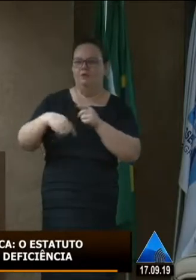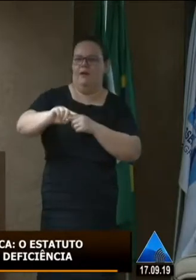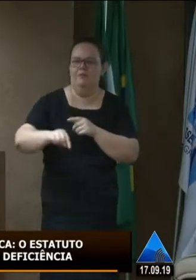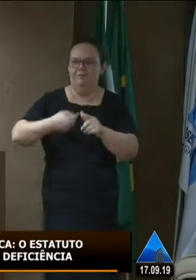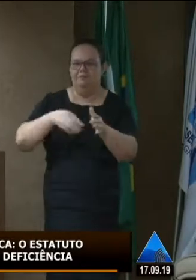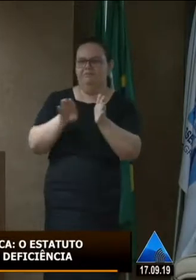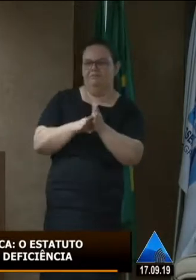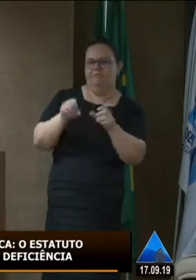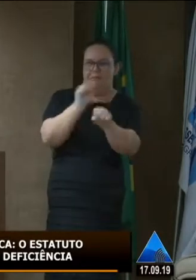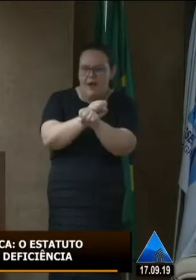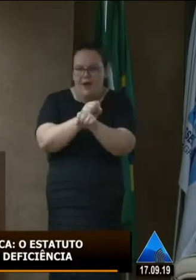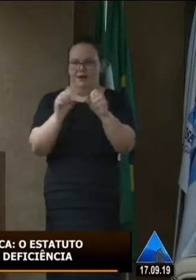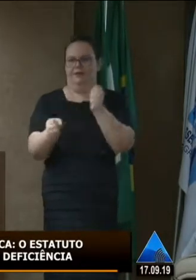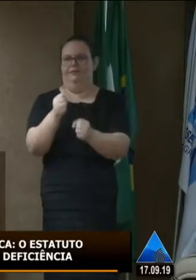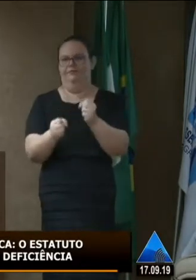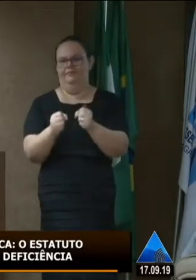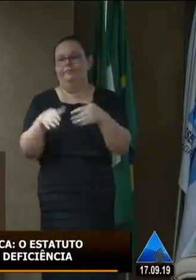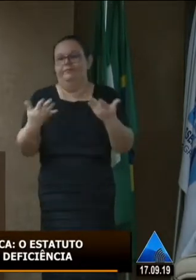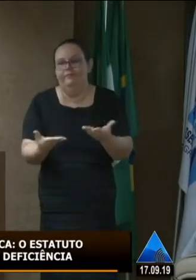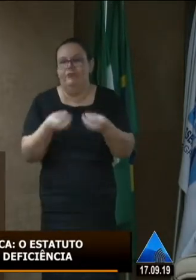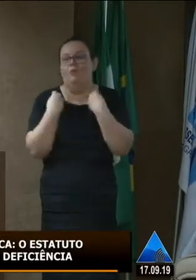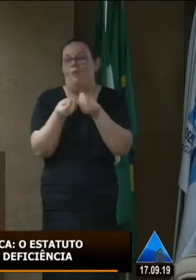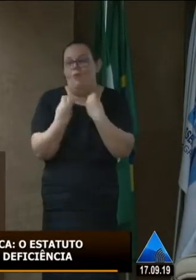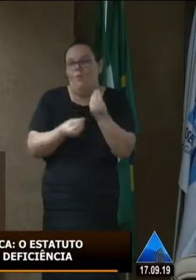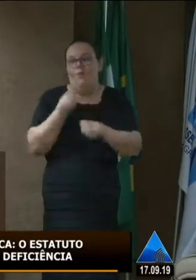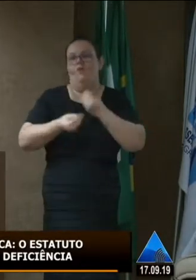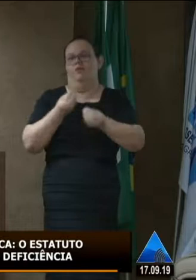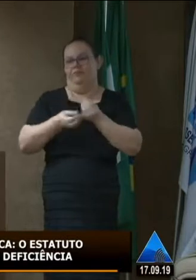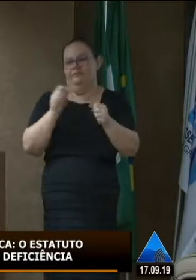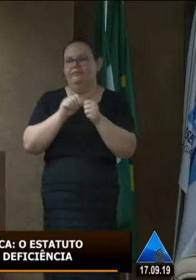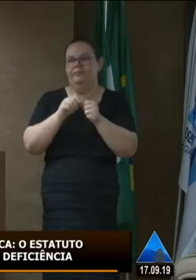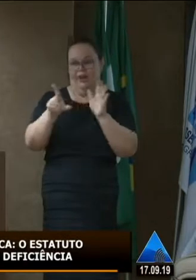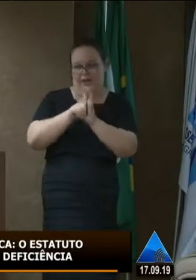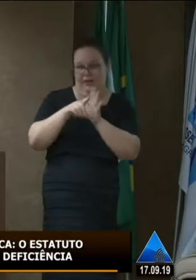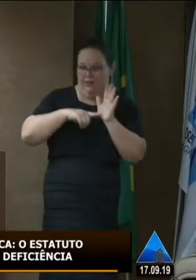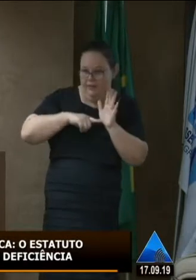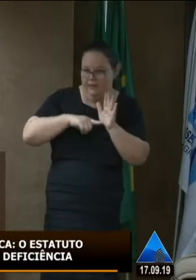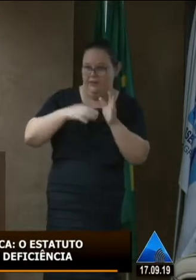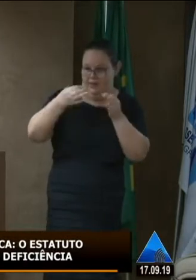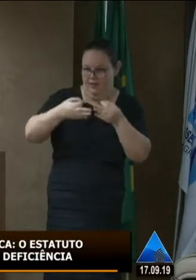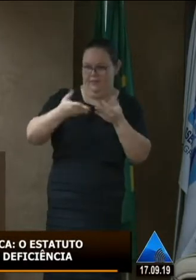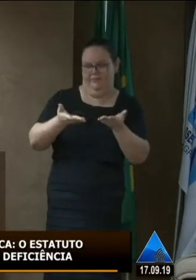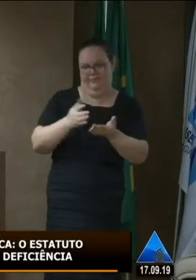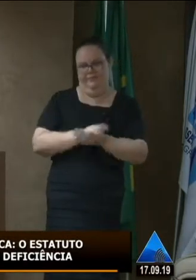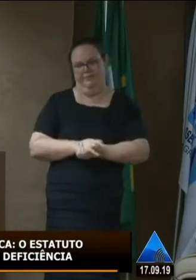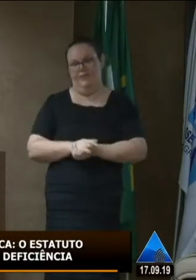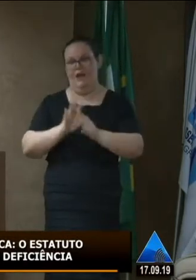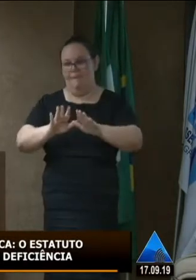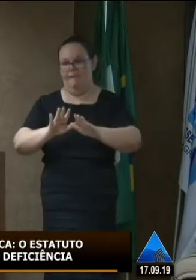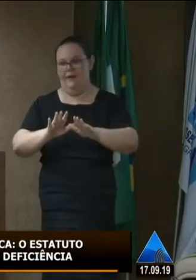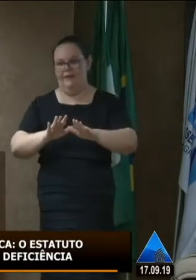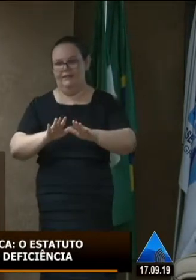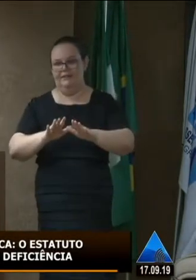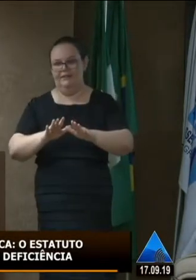chegar é problema quando estaciona o carro e aí como faz a lei existe ela é eficiente ela tem